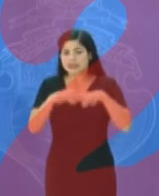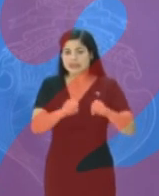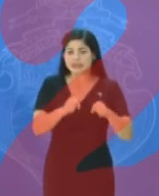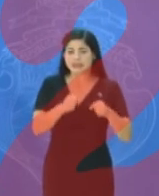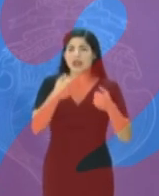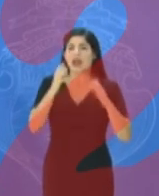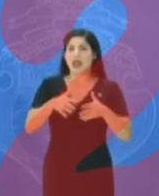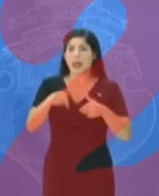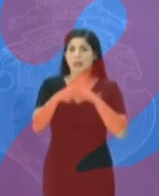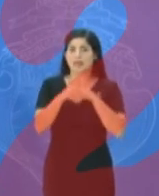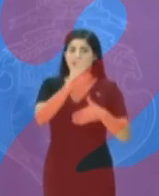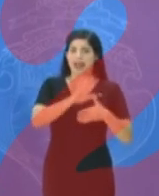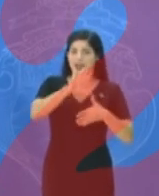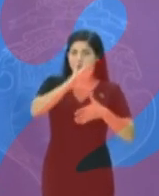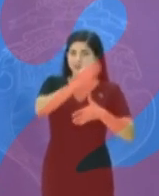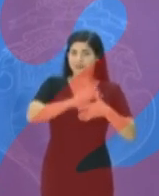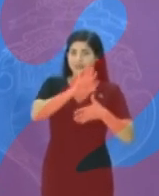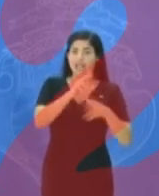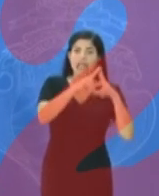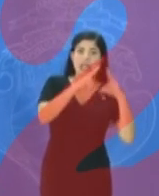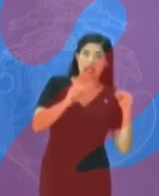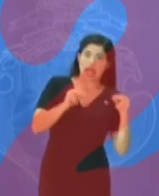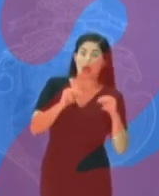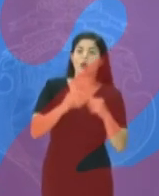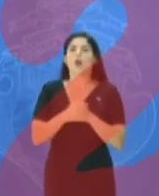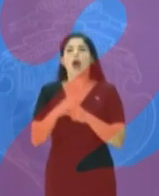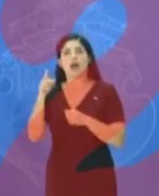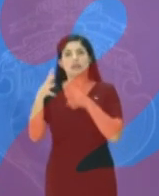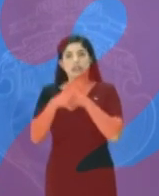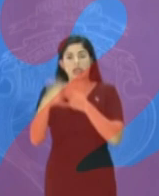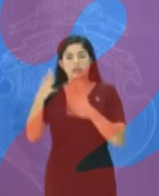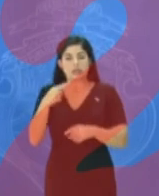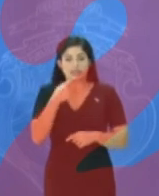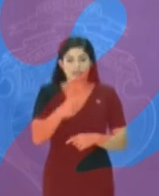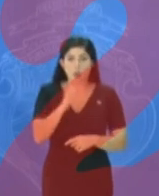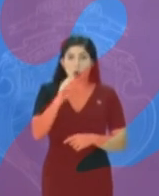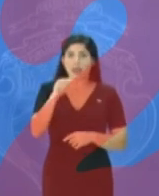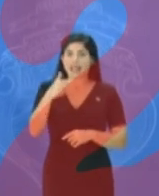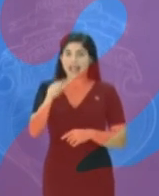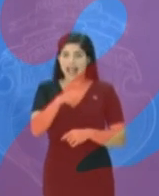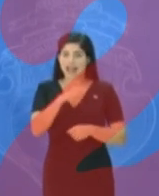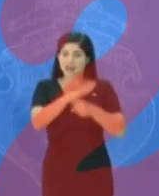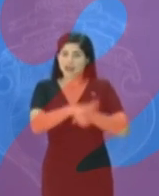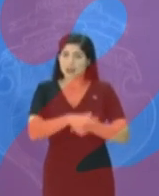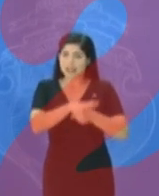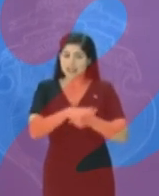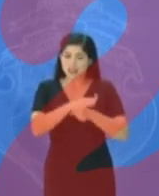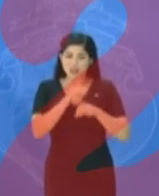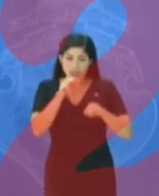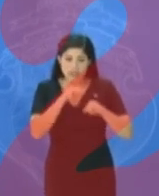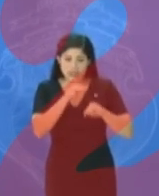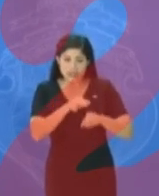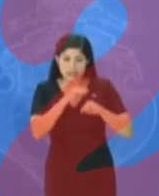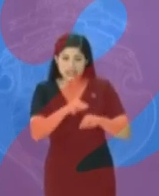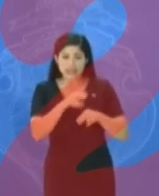autoritarios en la región. Nicaragua es uno de ellos. Hoy instamos al régimen de Ortega en Nicaragua para que detenga su